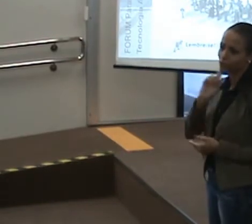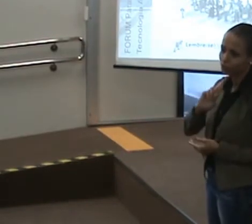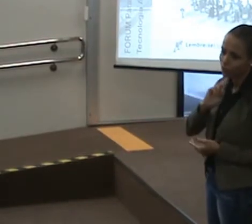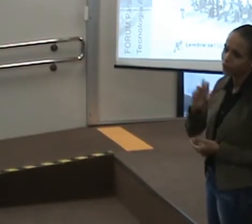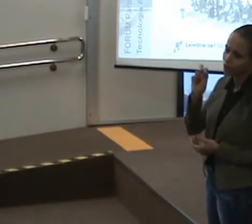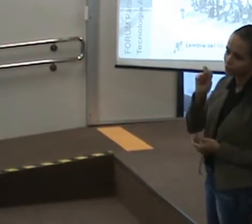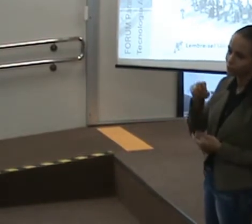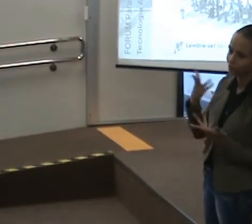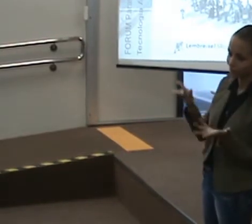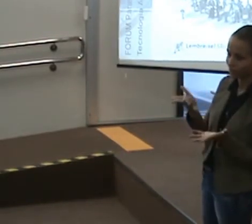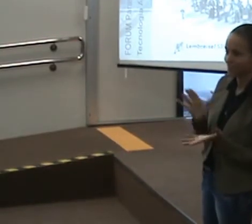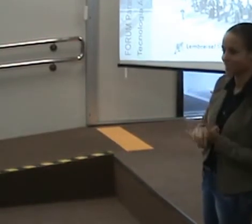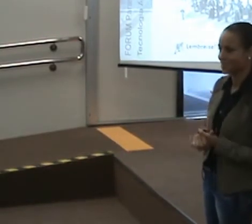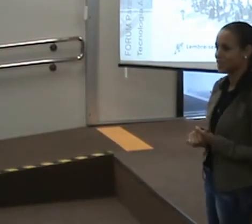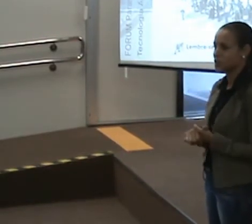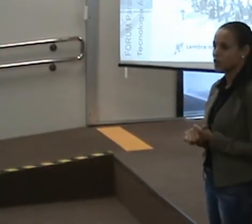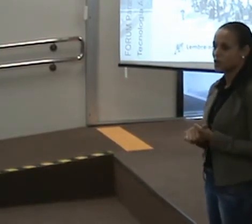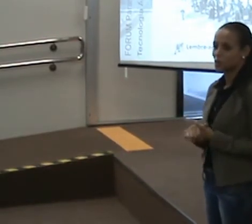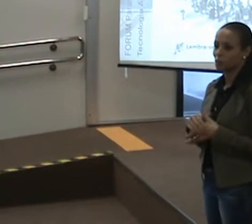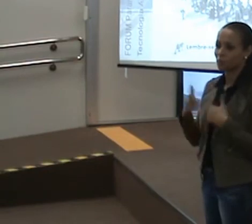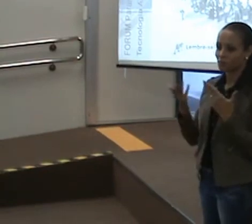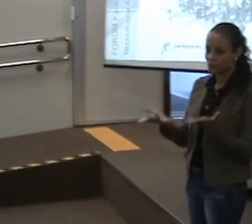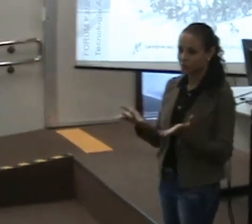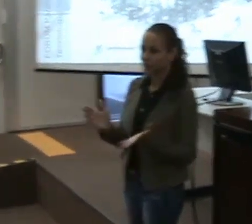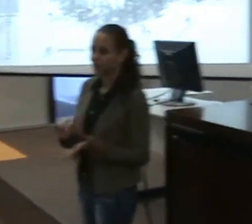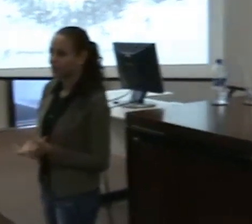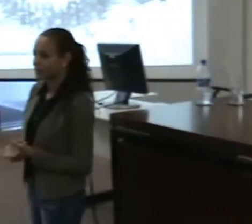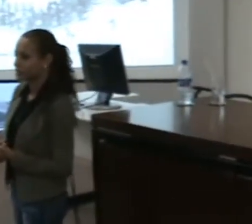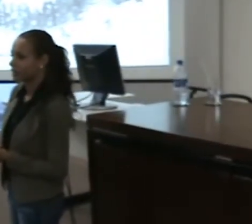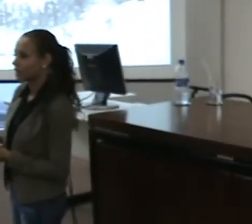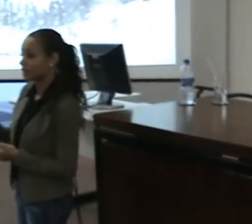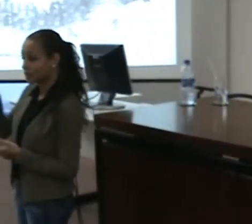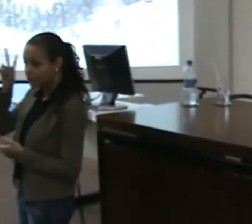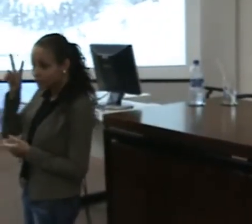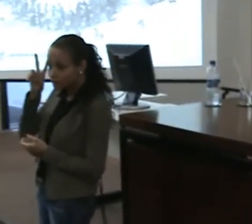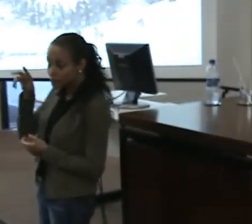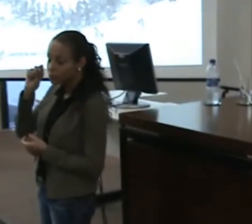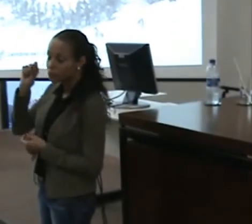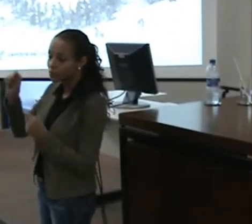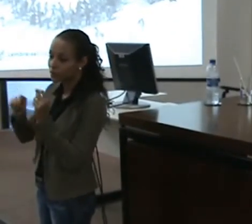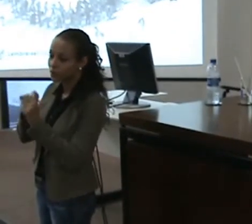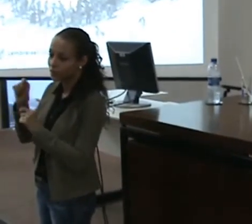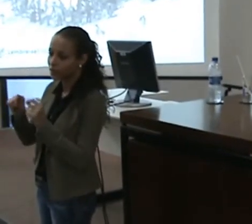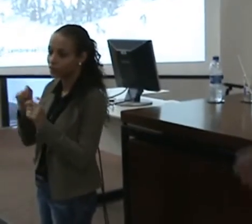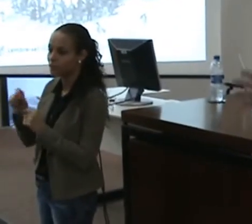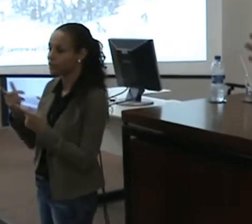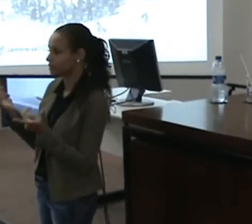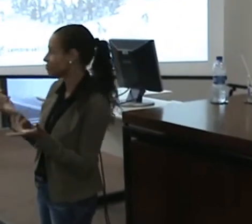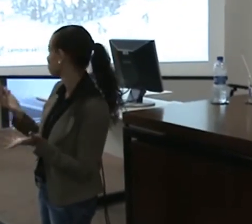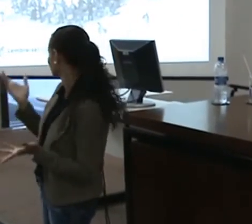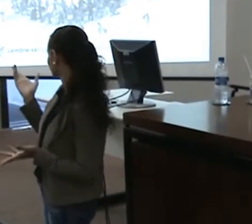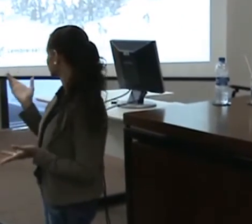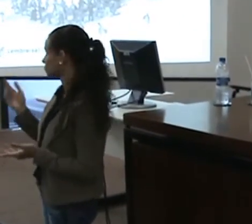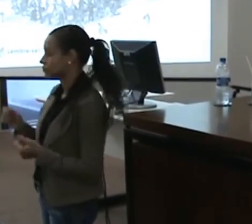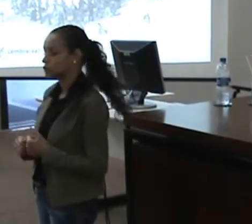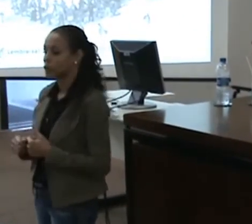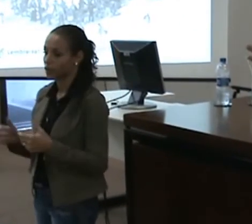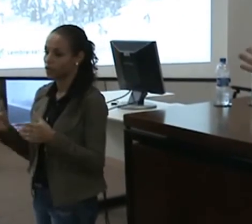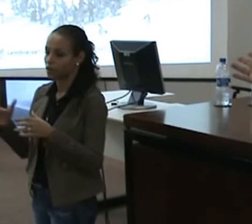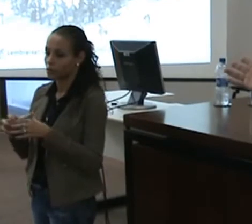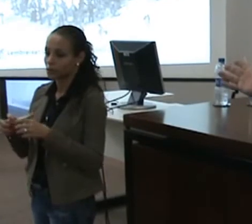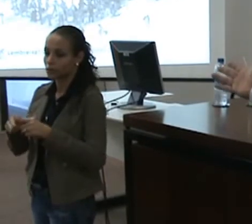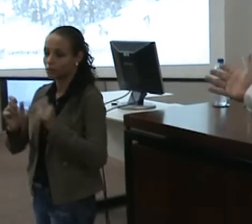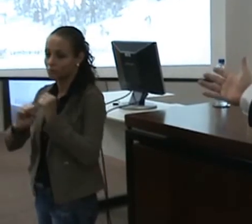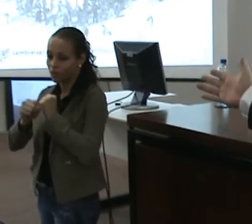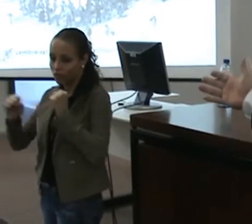Atlético, sim, né, é considerado. Então, a gente tem que lembrar que é um grupo